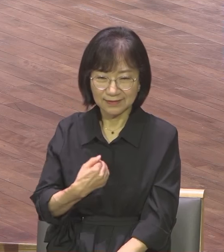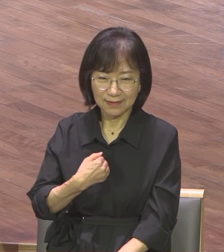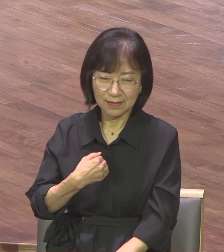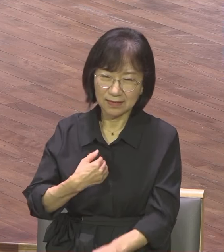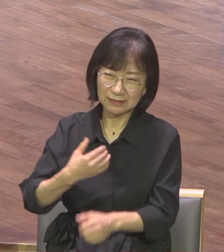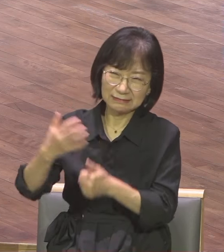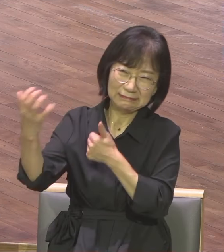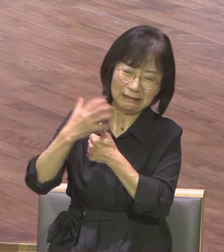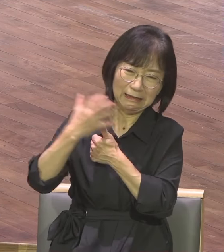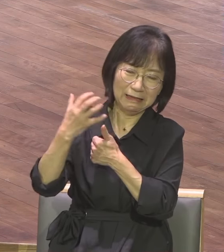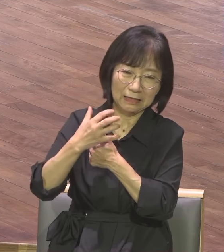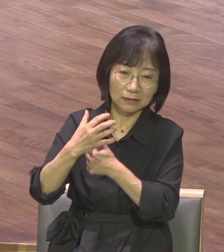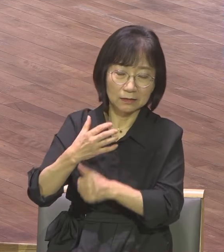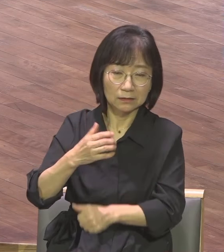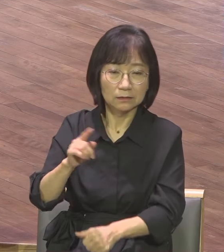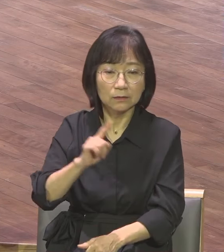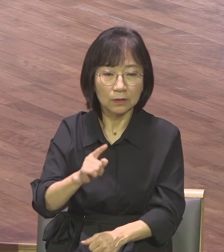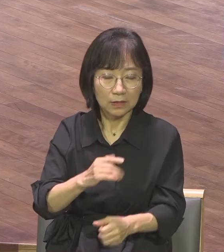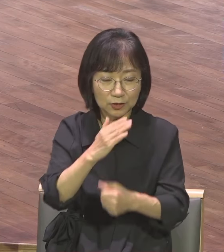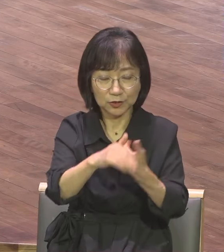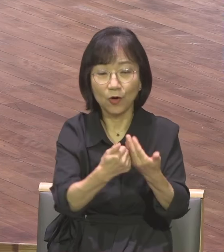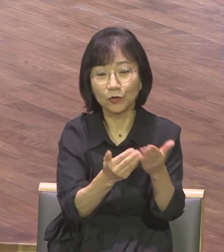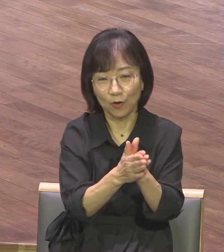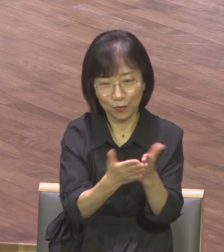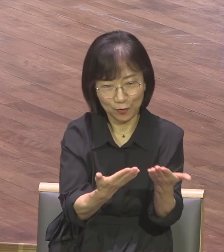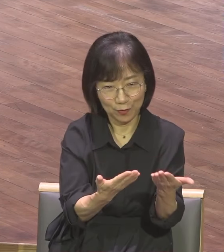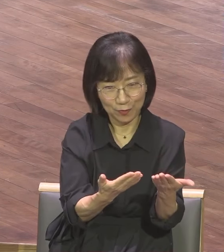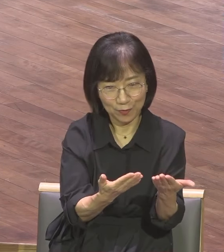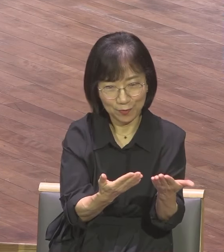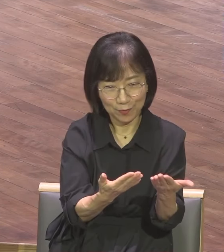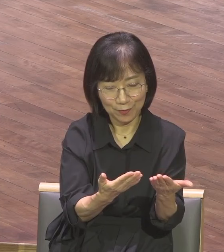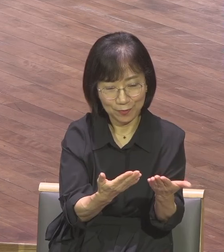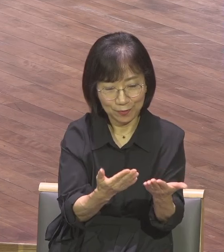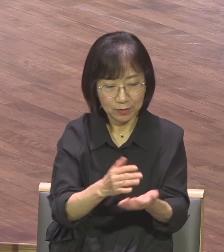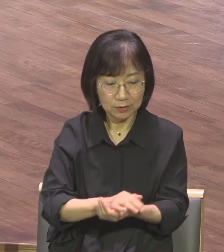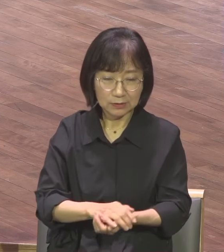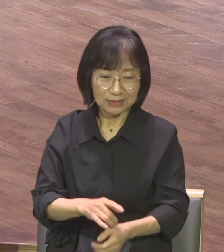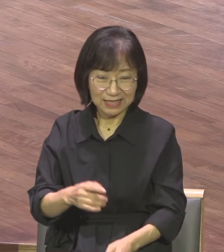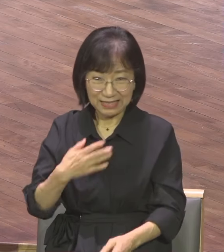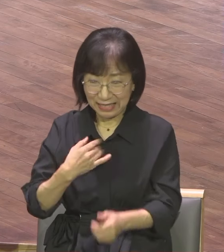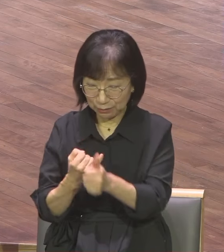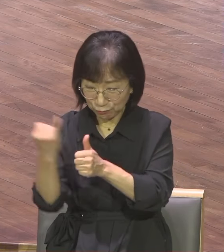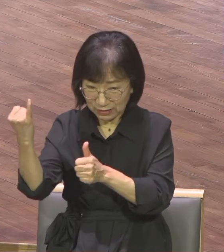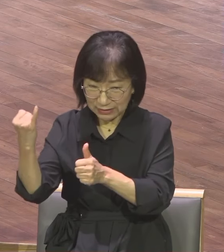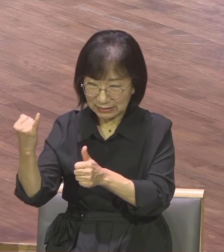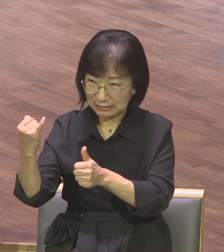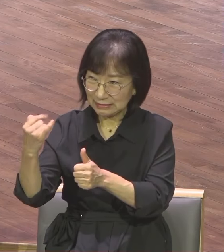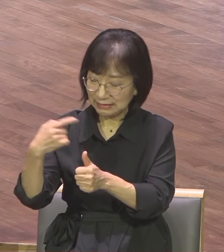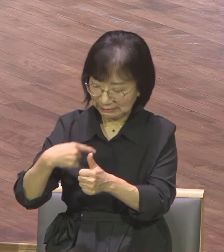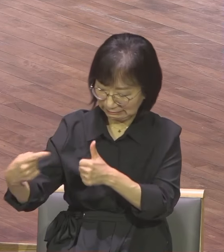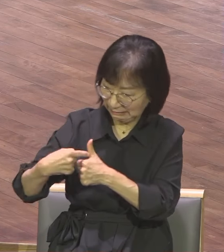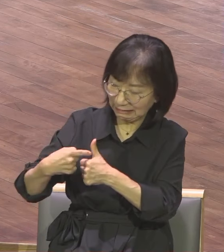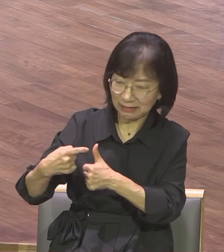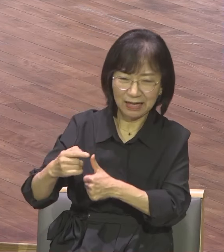우리 아내가 저를 지적하지 않습니다 우리 아내가 사람을 지적하는 스타일이 아니에요 바른말을 이렇게 막